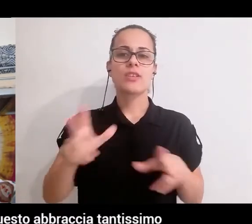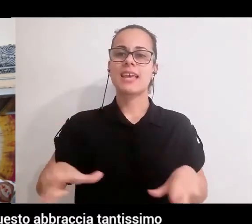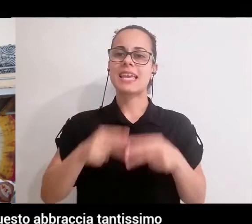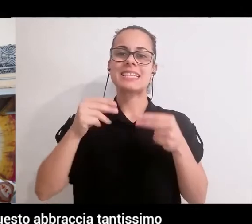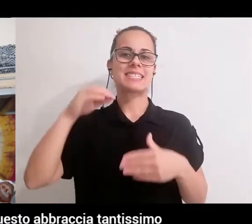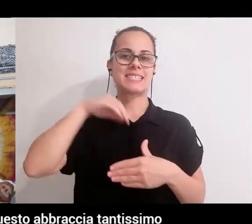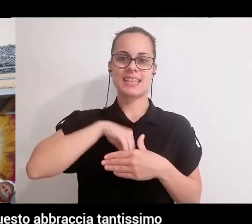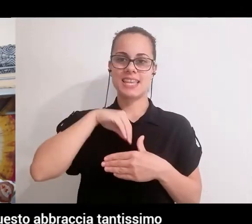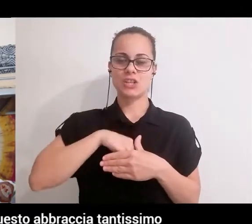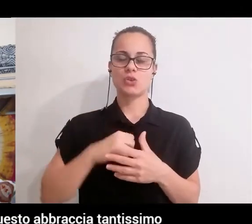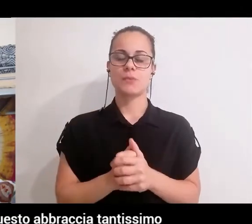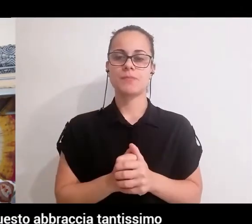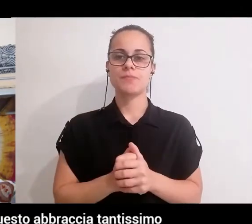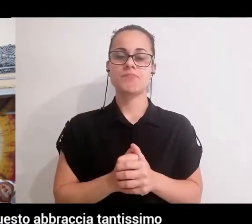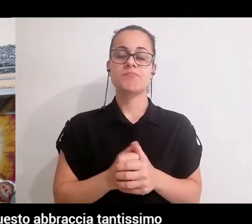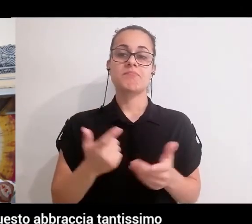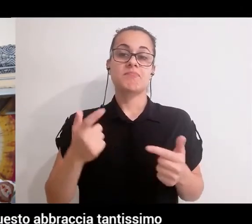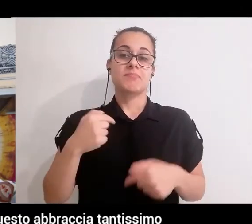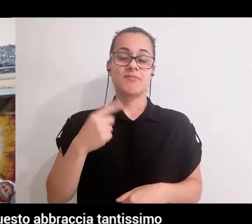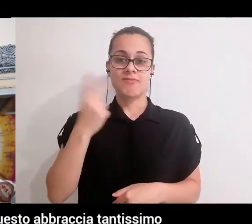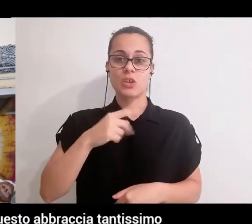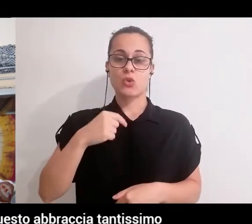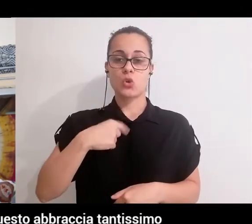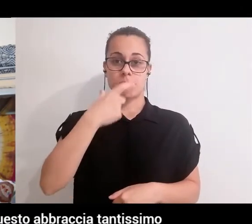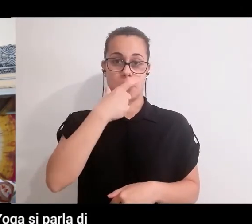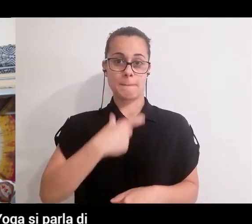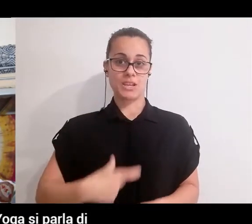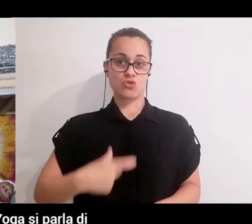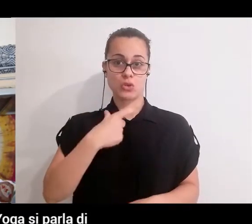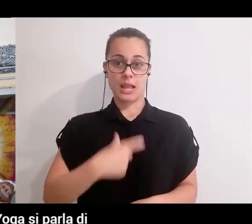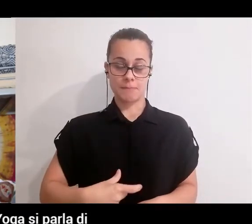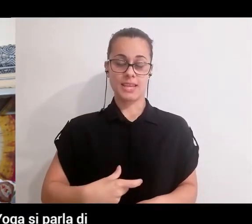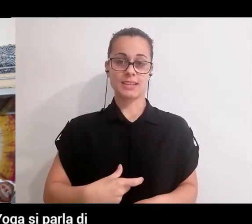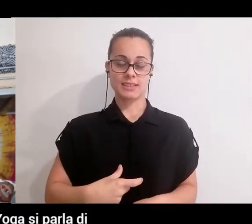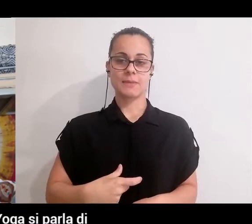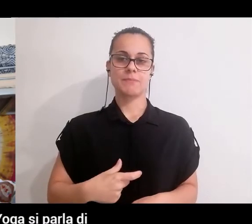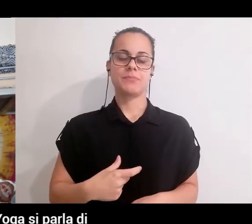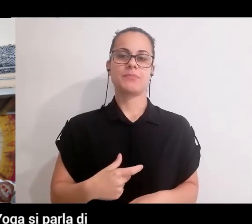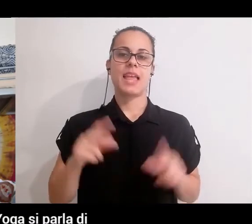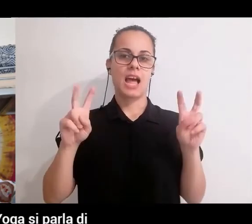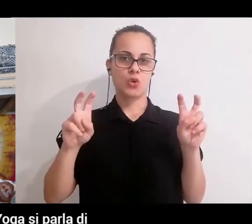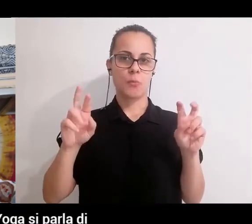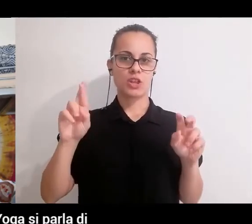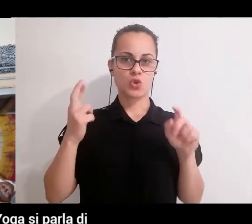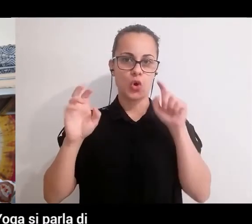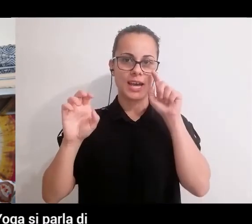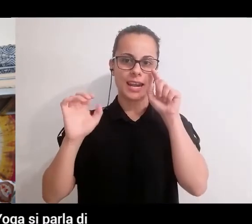mi riguarda personalmente, questo abbraccia tantissimo tutto l'argomento Reiki, nel mondo